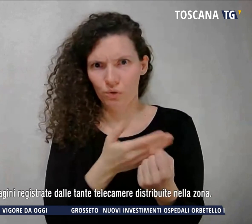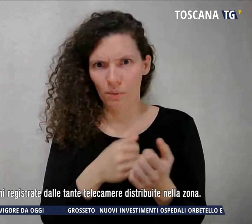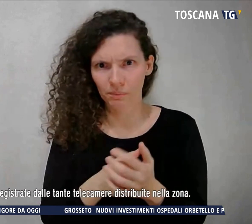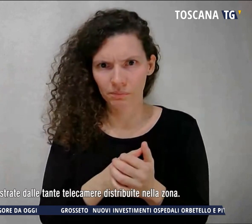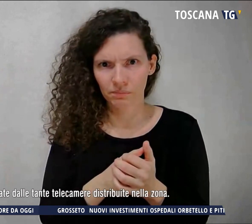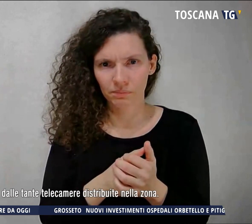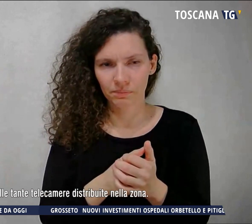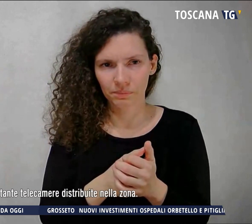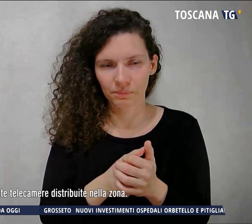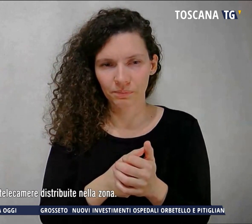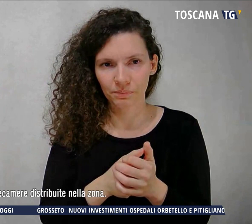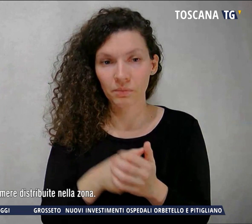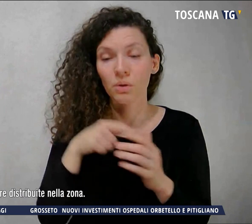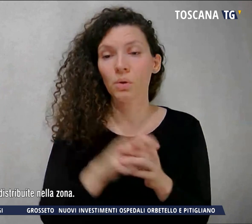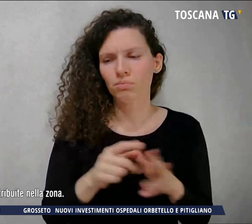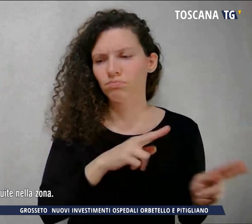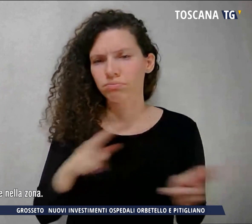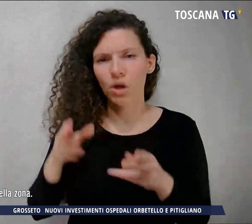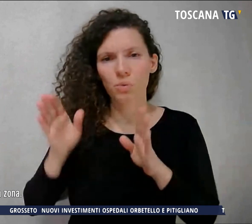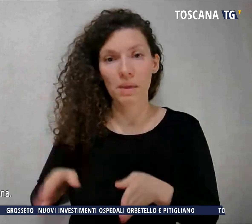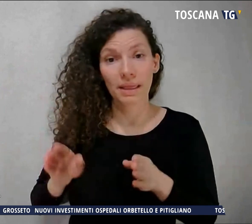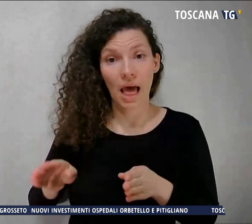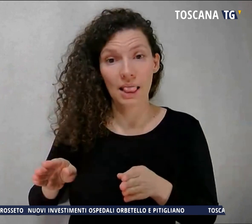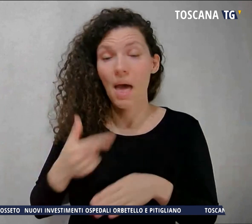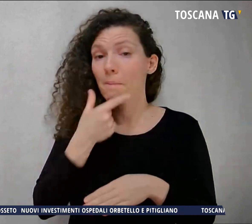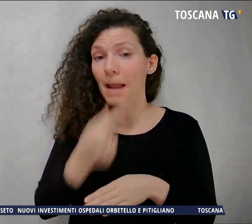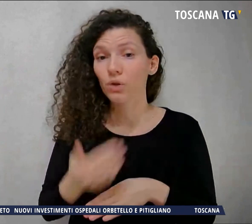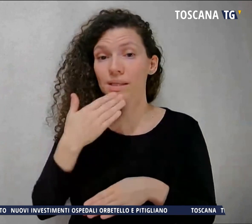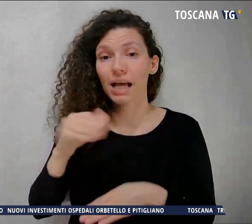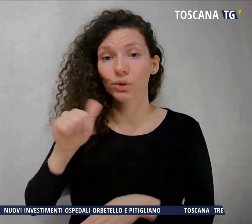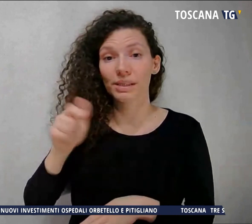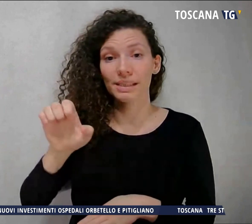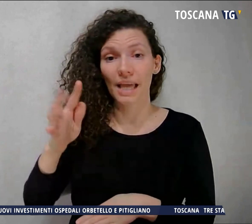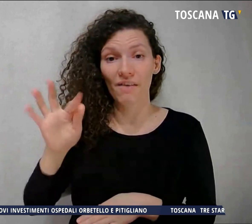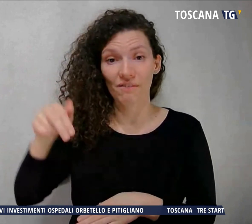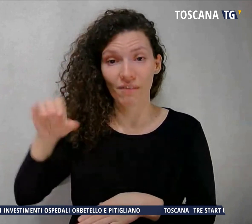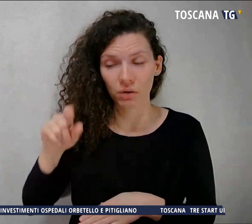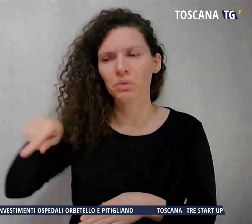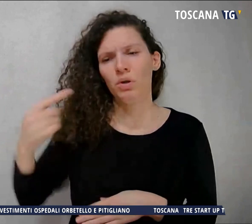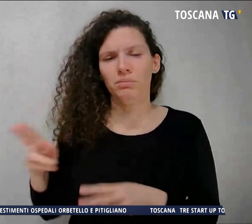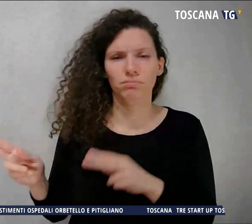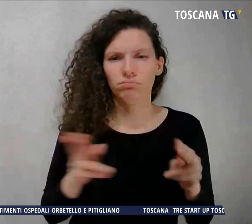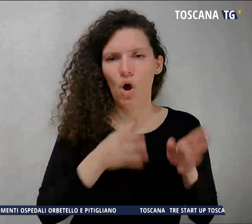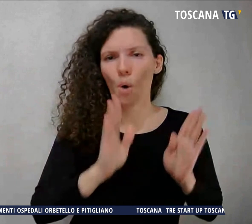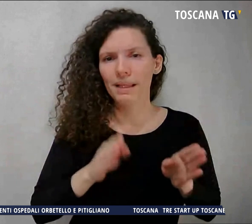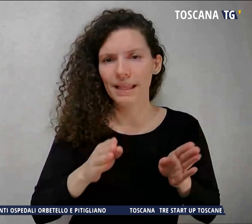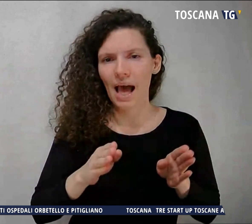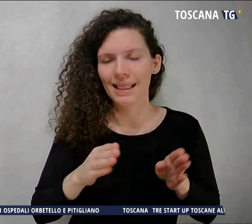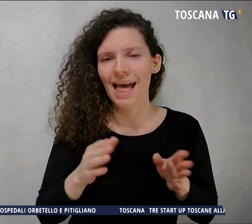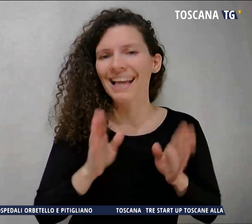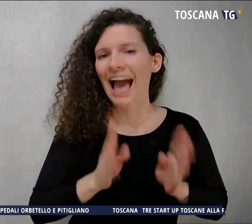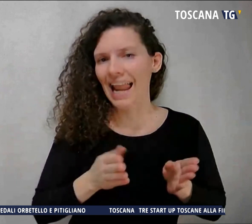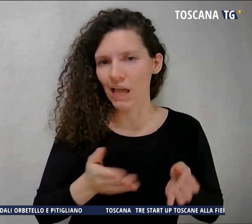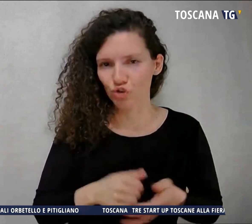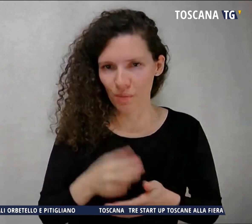rosso prima all'ospedale pratese Santo Stefano e poi a quello fiorentino di Careggi. Al momento non sembrano